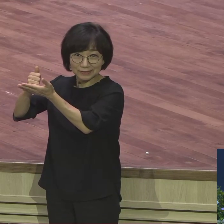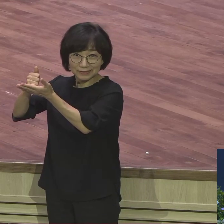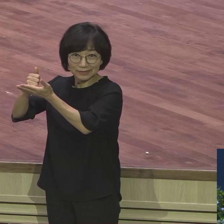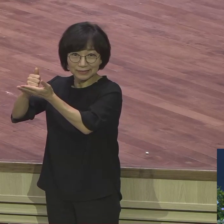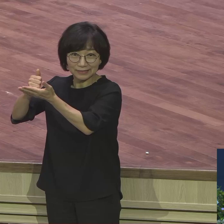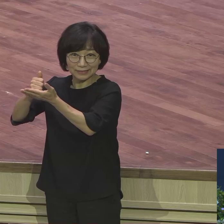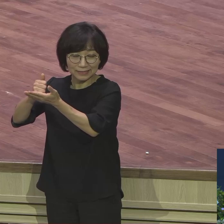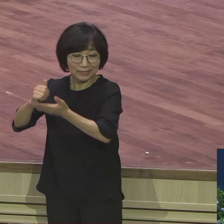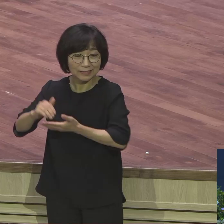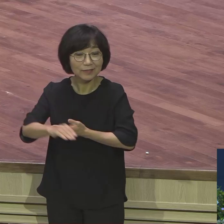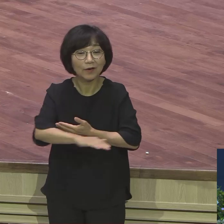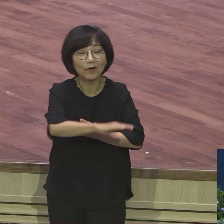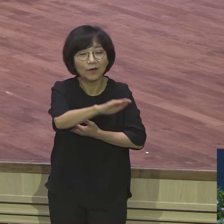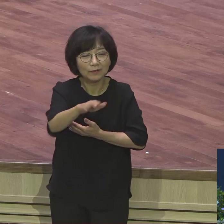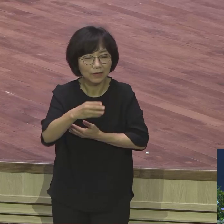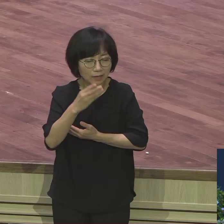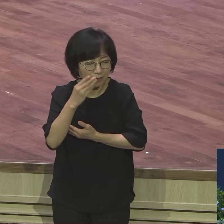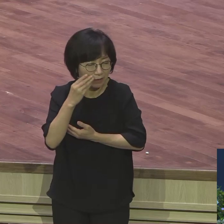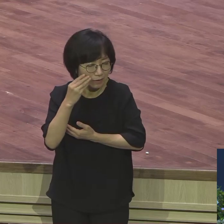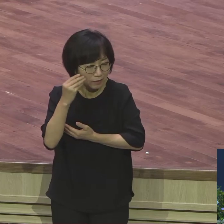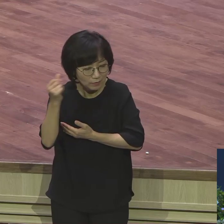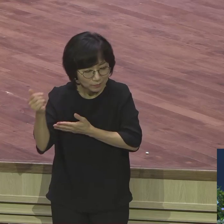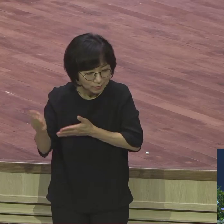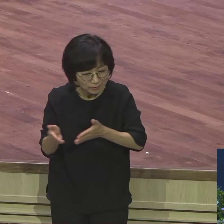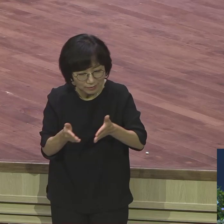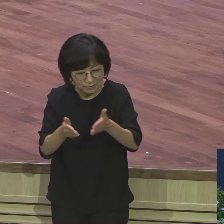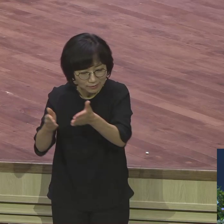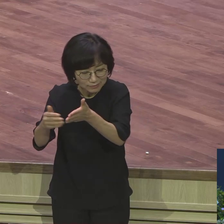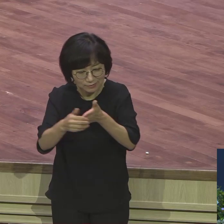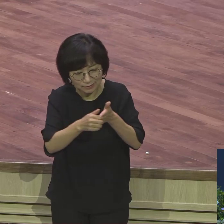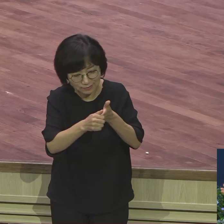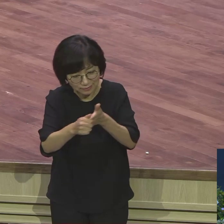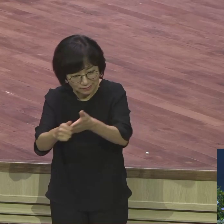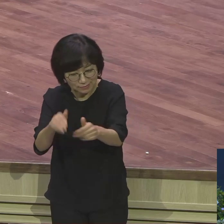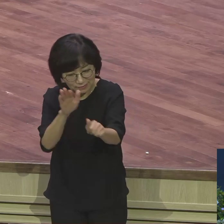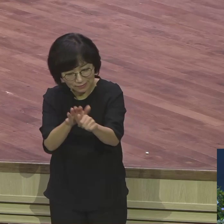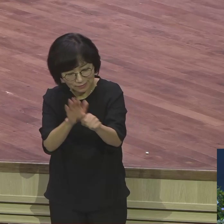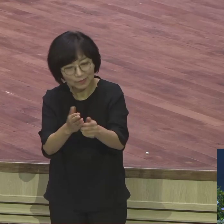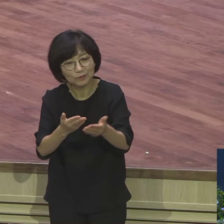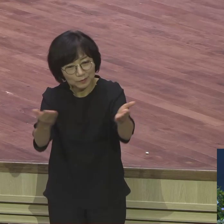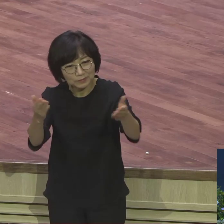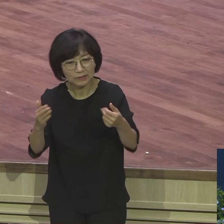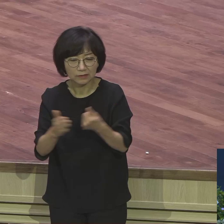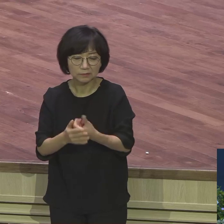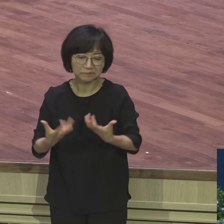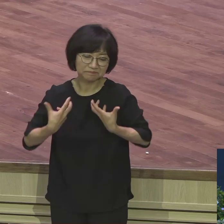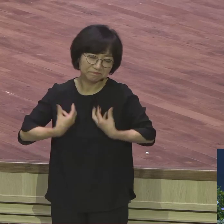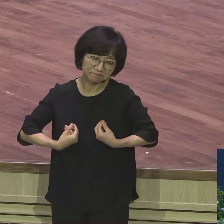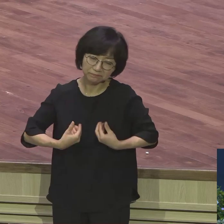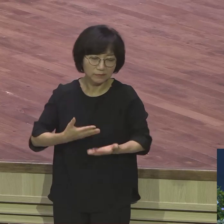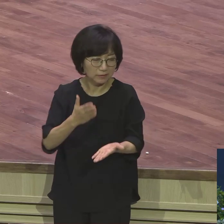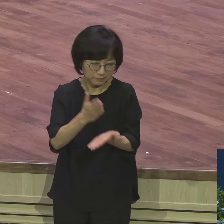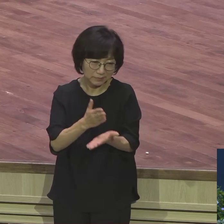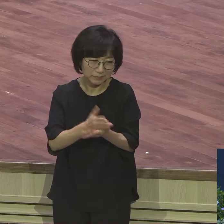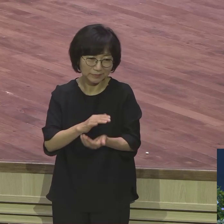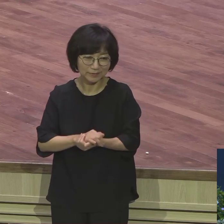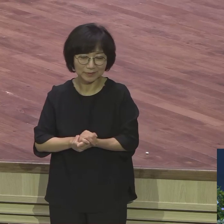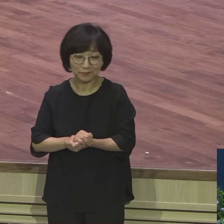성통의 길로 인도하십니다 좌절할 이유가 없어요 예수님의 사람이 여운교에 다니면서 언약 잡은